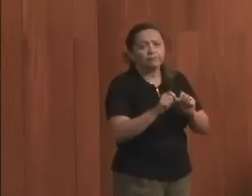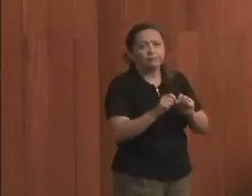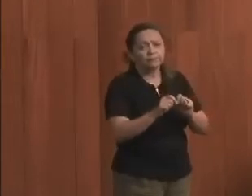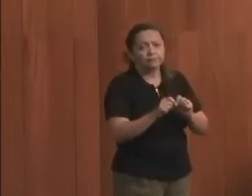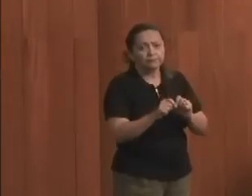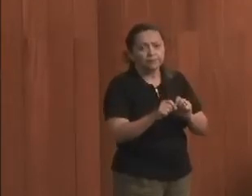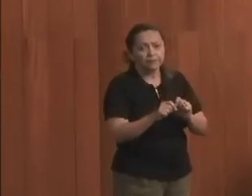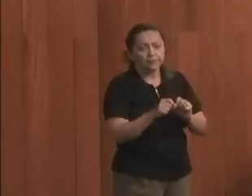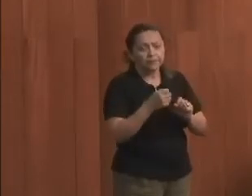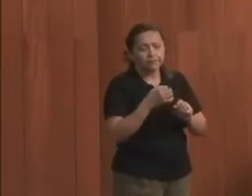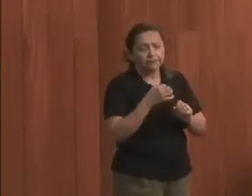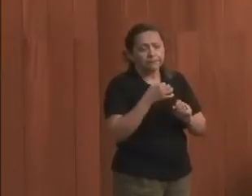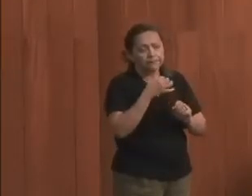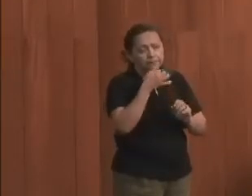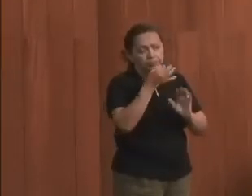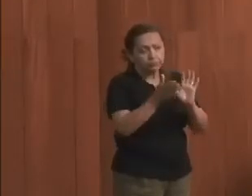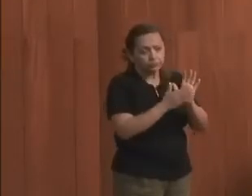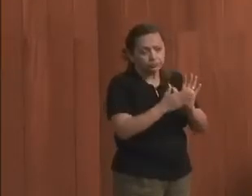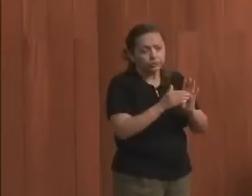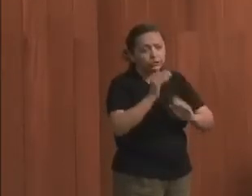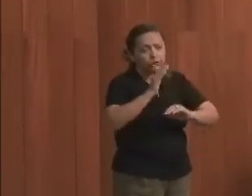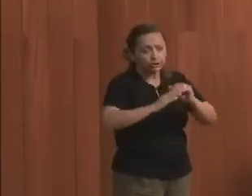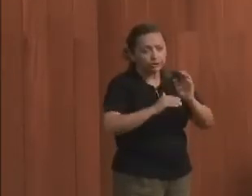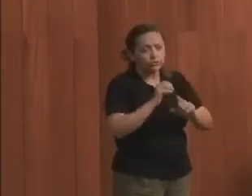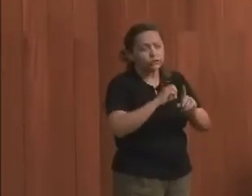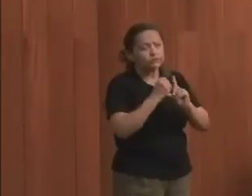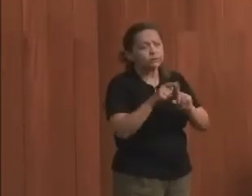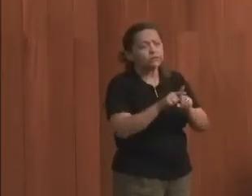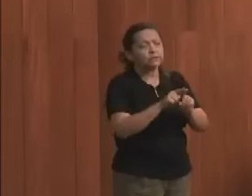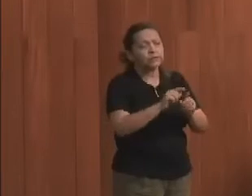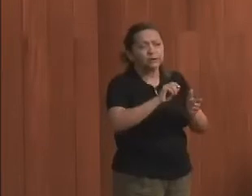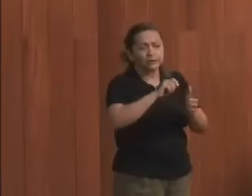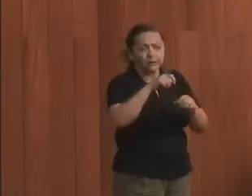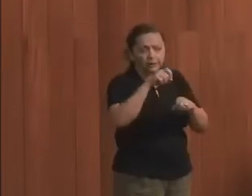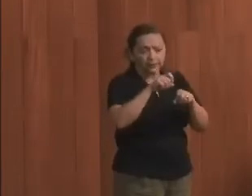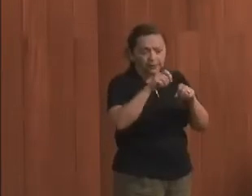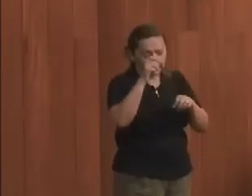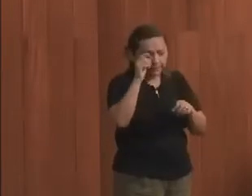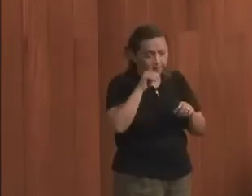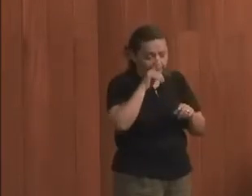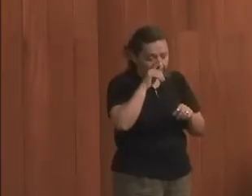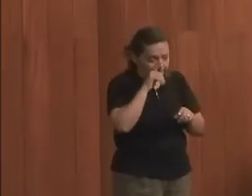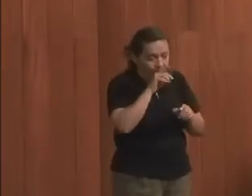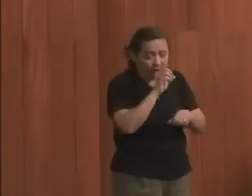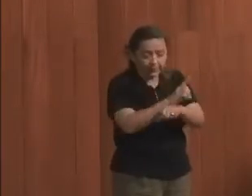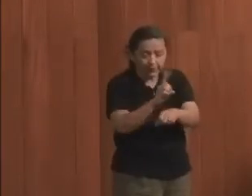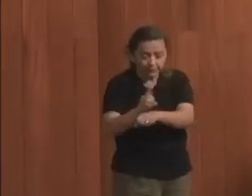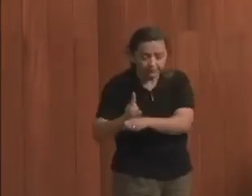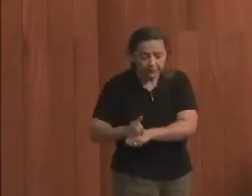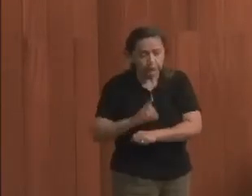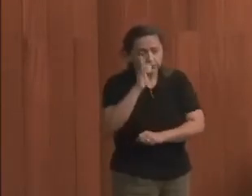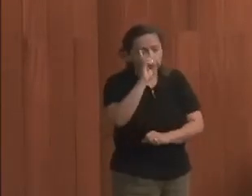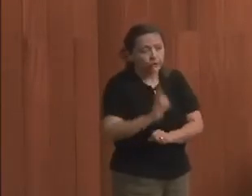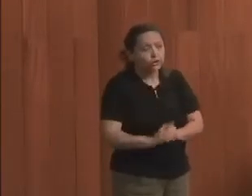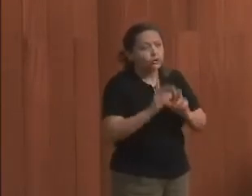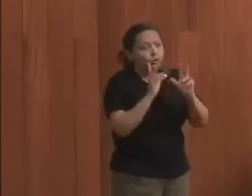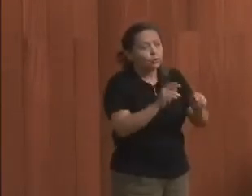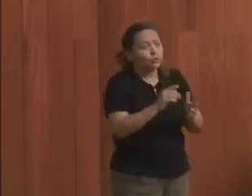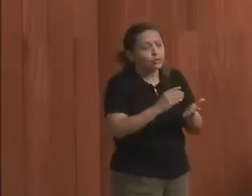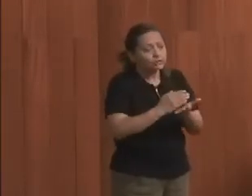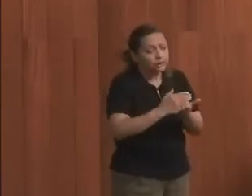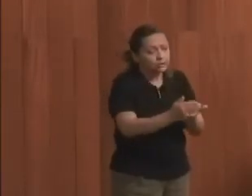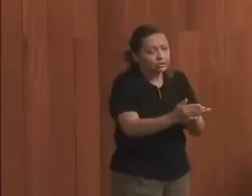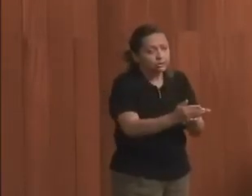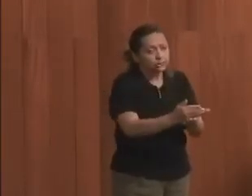proposituras de ações civis e criminais para a defesa desses direitos, assim como iniciativa